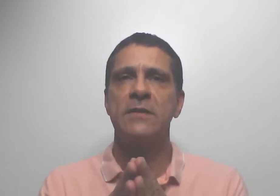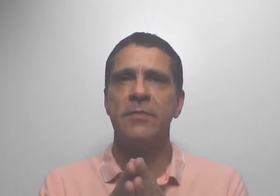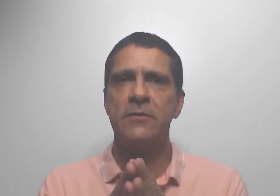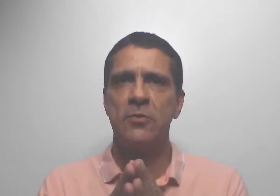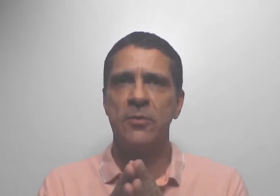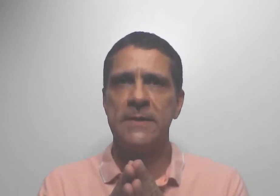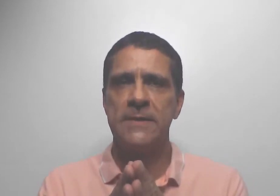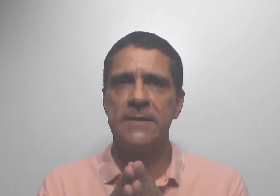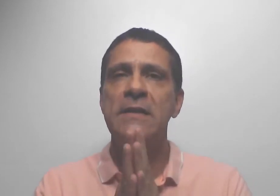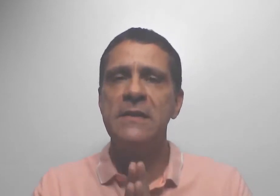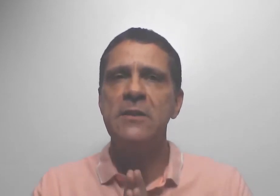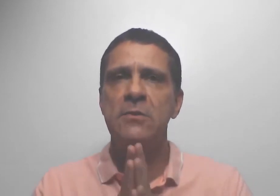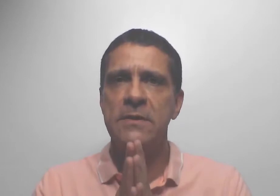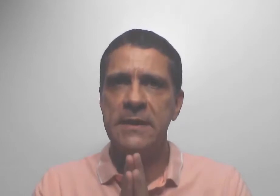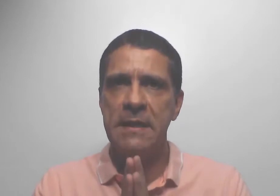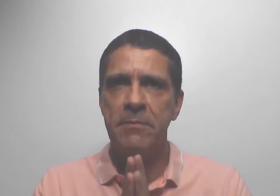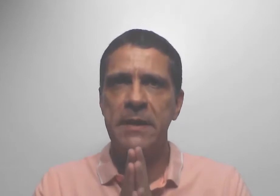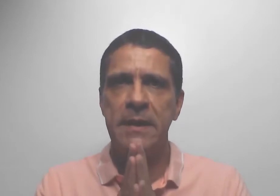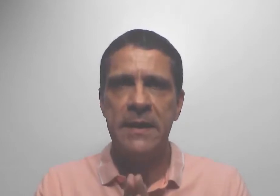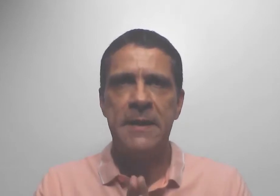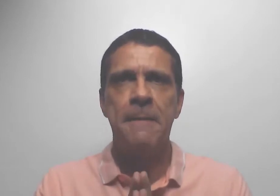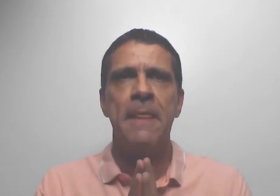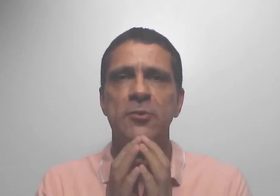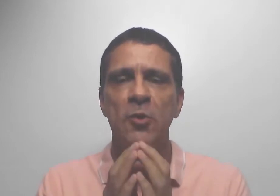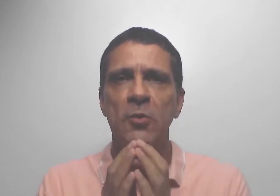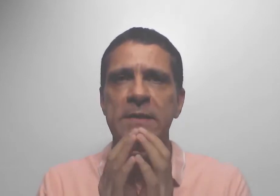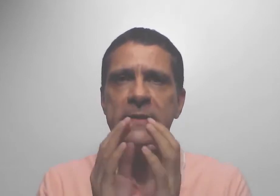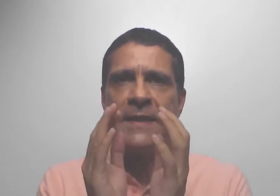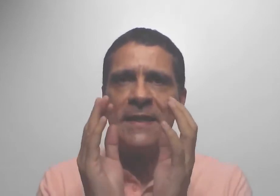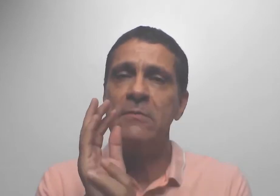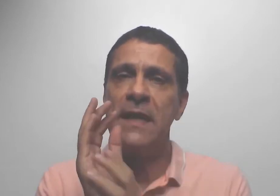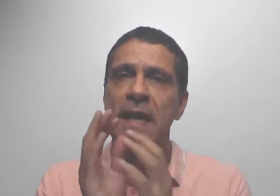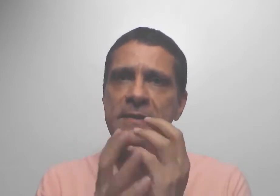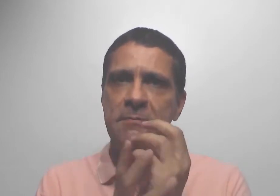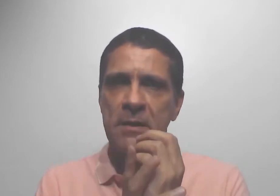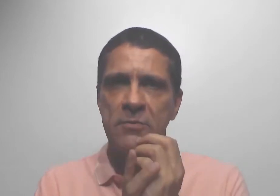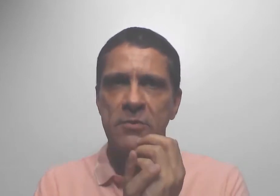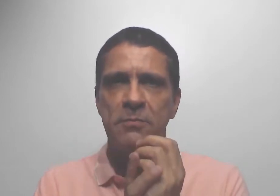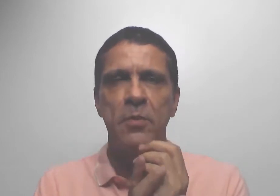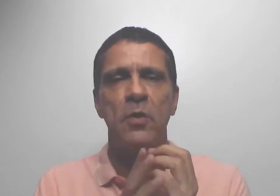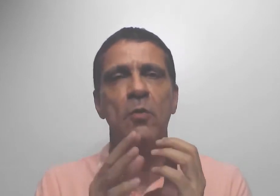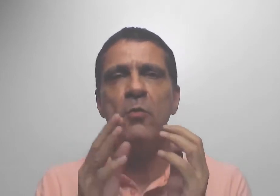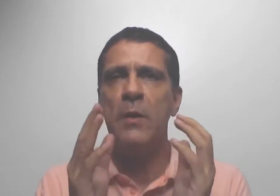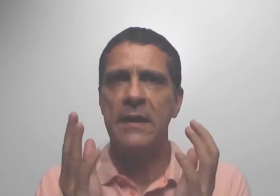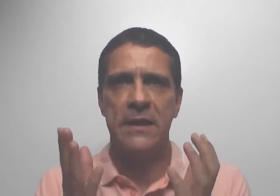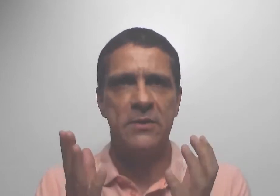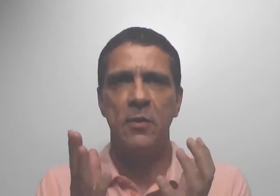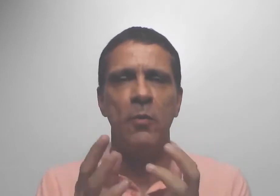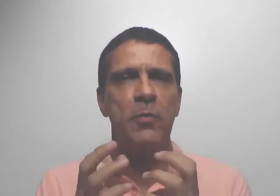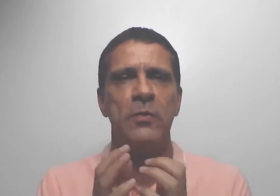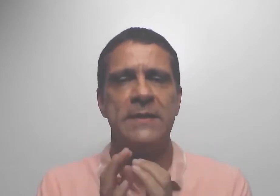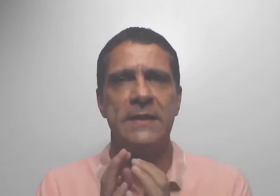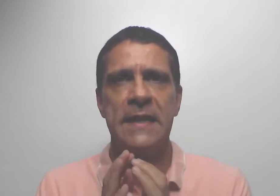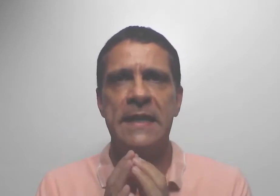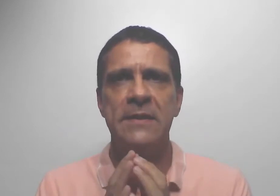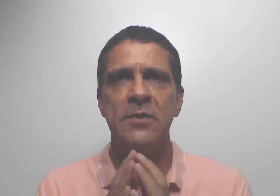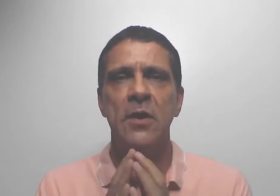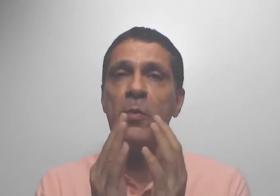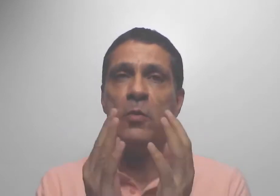outras pessoas. Eu registro sempre que pessoas não têm as mãos por alguma questão ou por um acidente ou